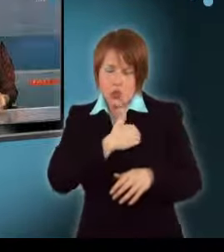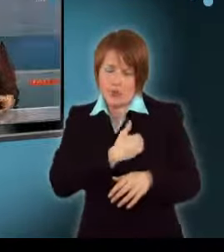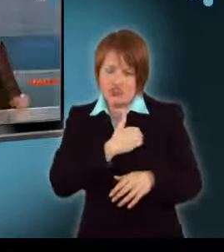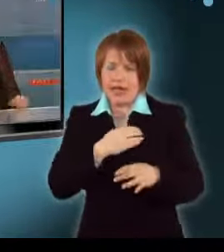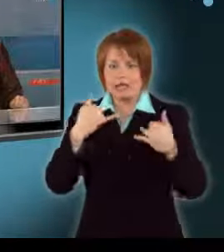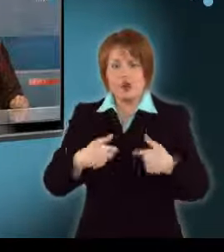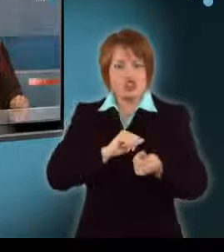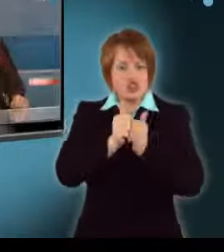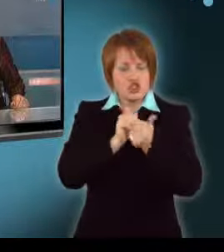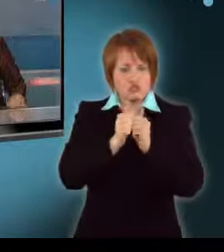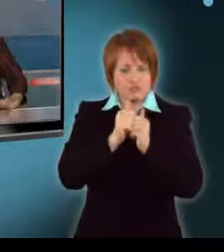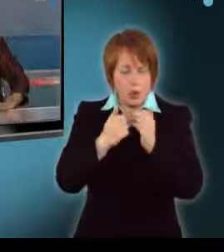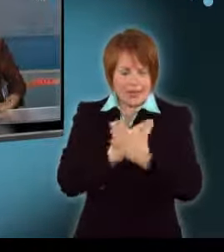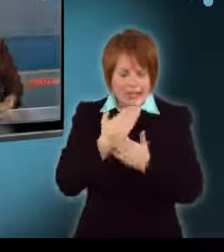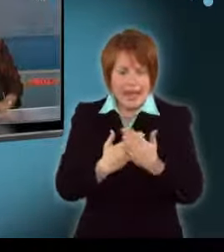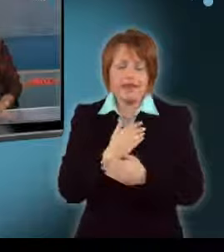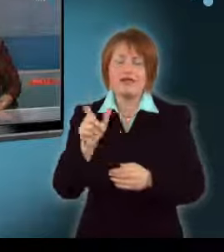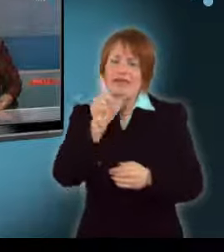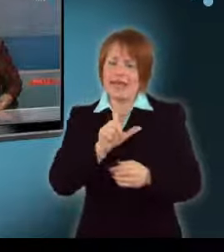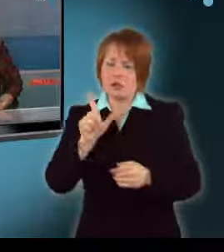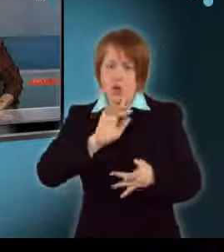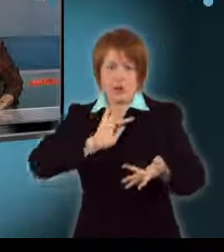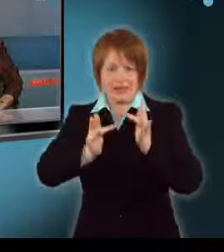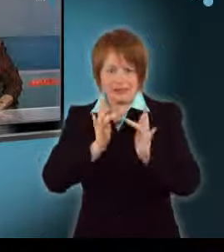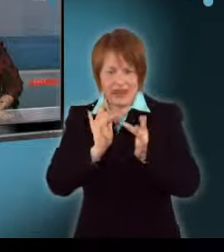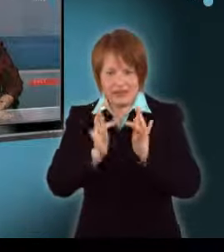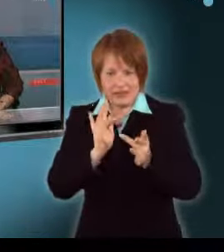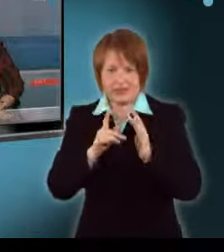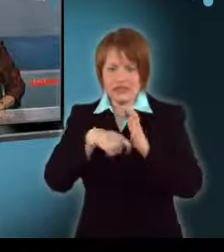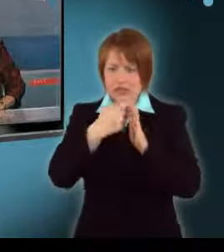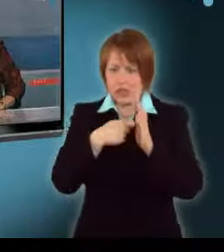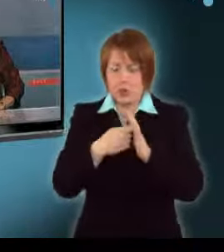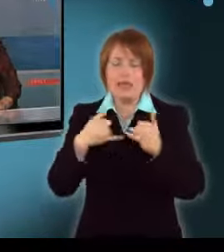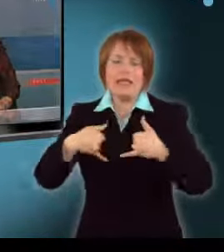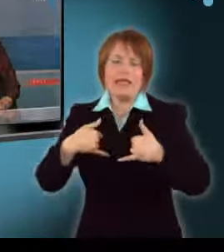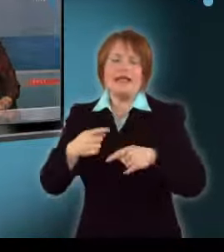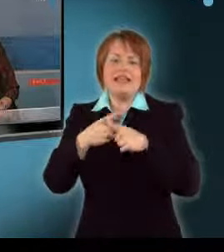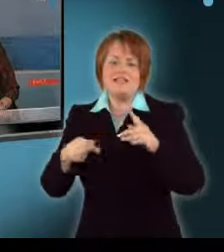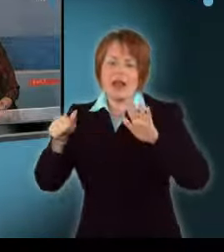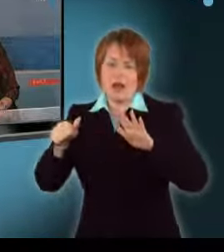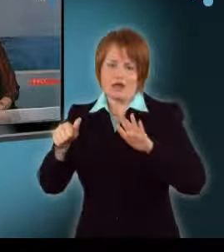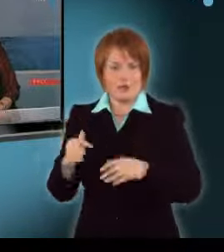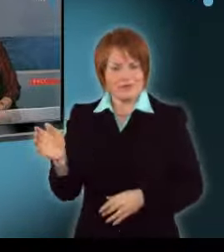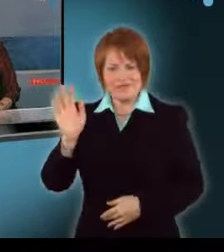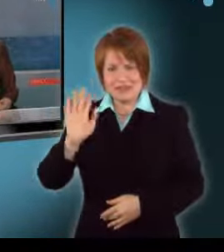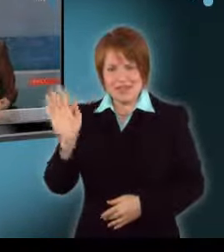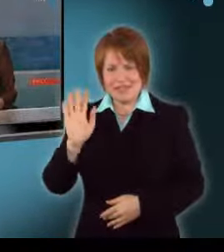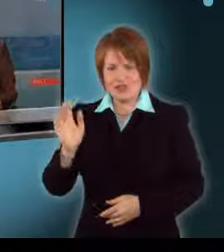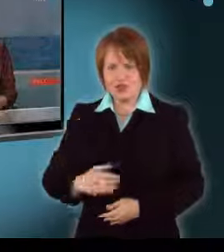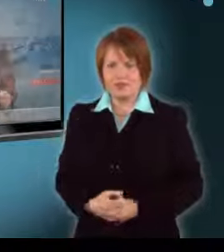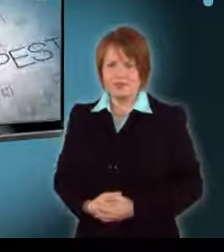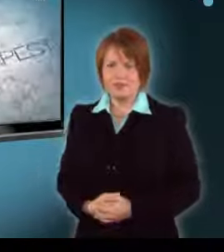Most sporthírek következnek, két órakor az interneten lesz legközelebb híradóit, az M1-en pedig fél hatkor. Viszontlátásra!